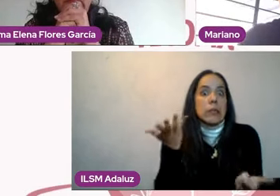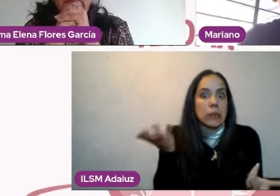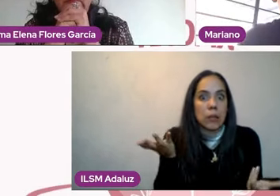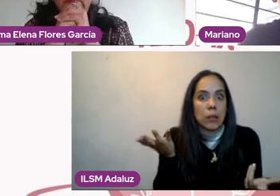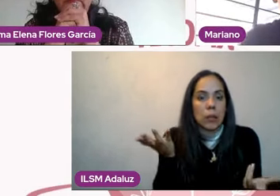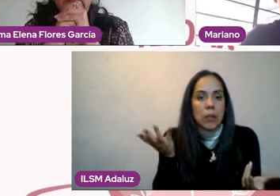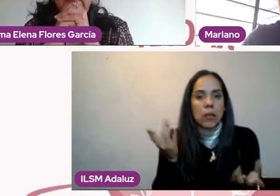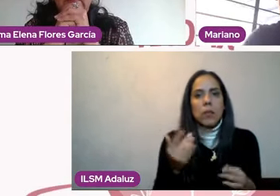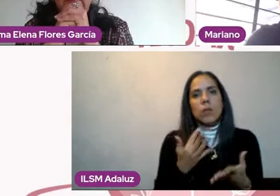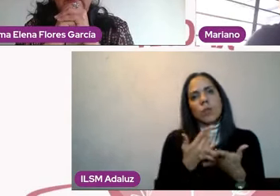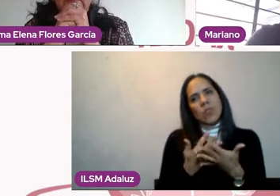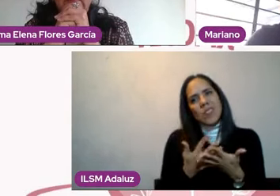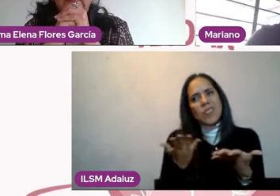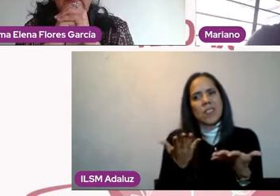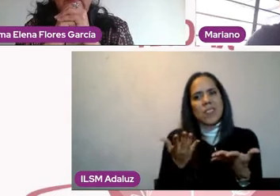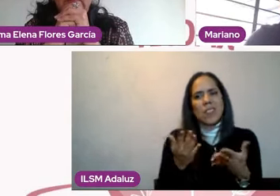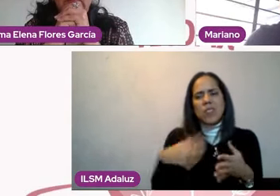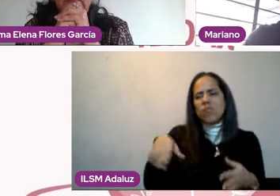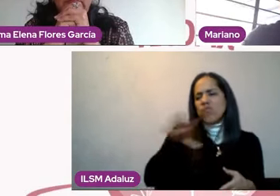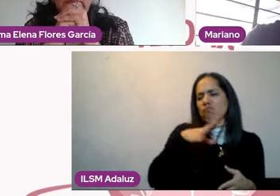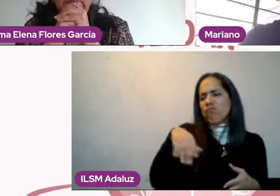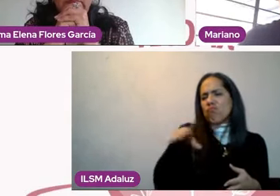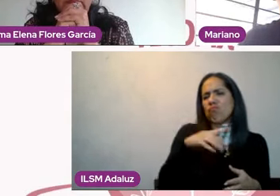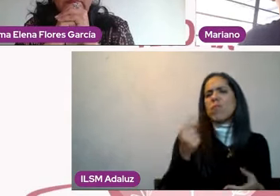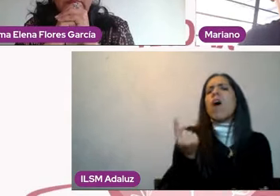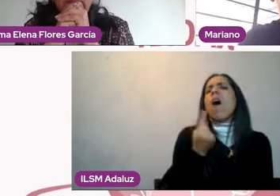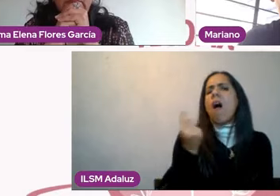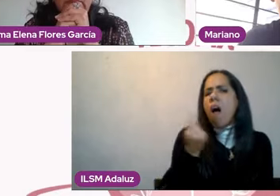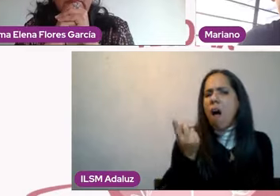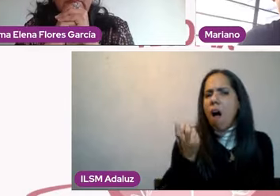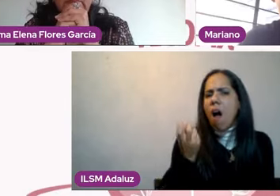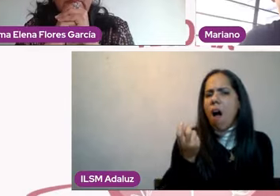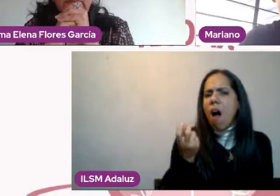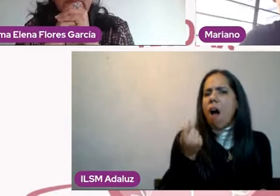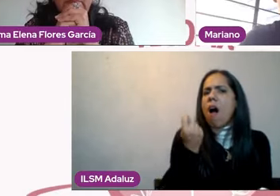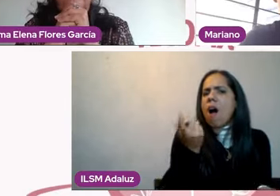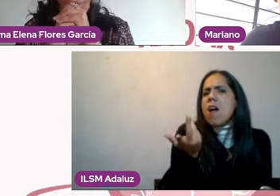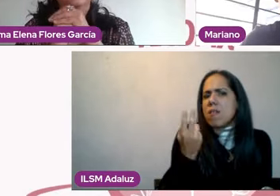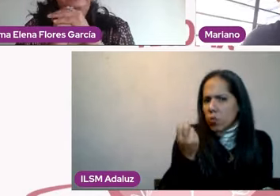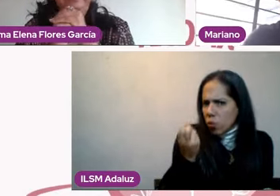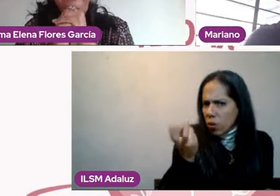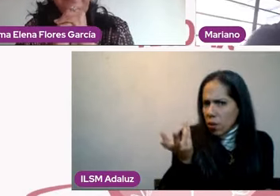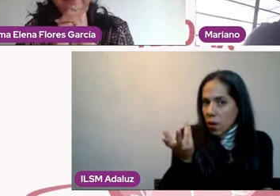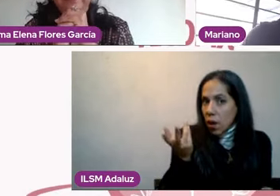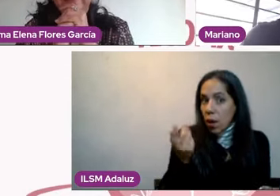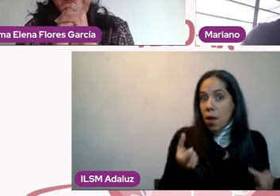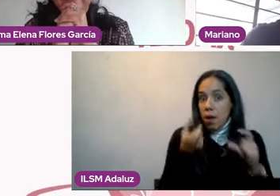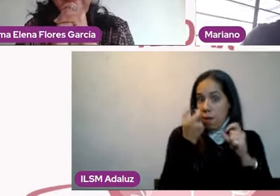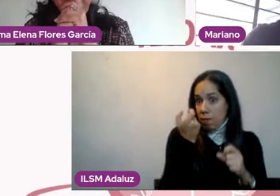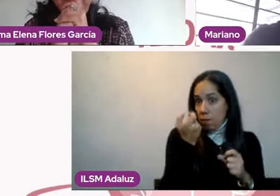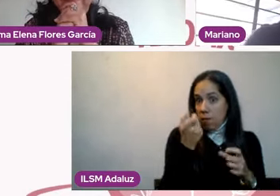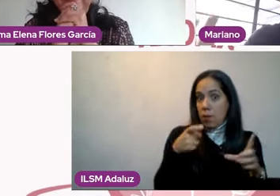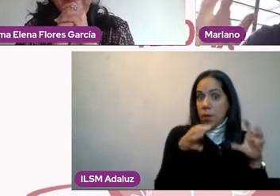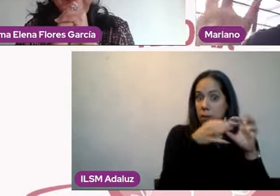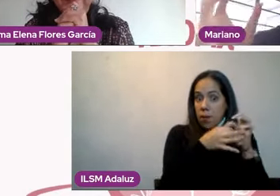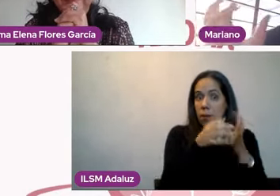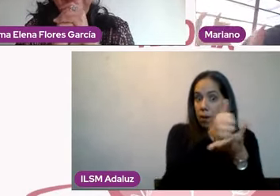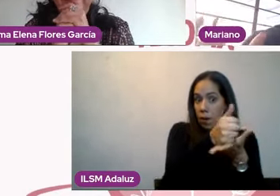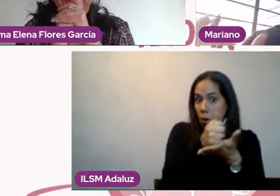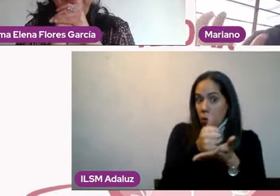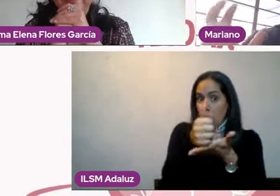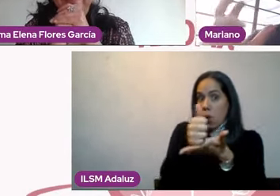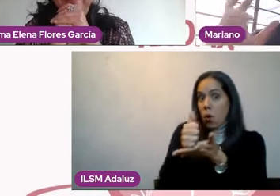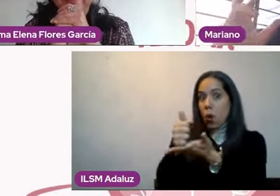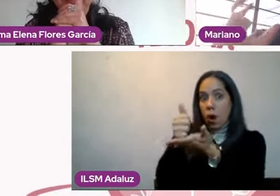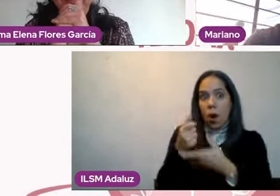compañía, estoy buscando un socio financiero, estoy buscando qué. Entonces, al